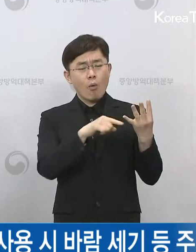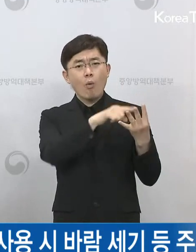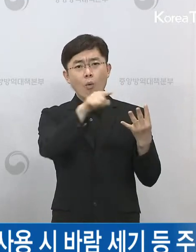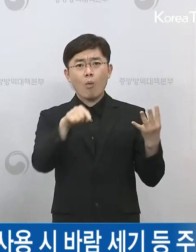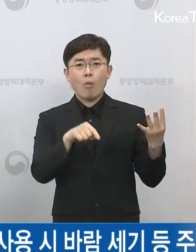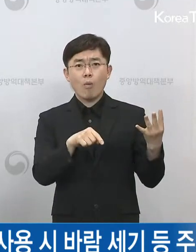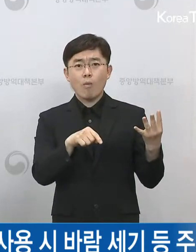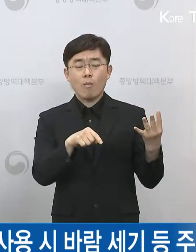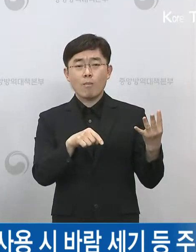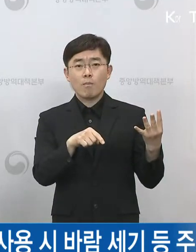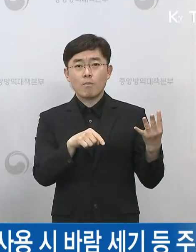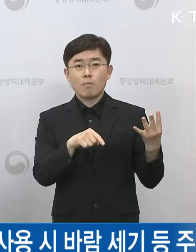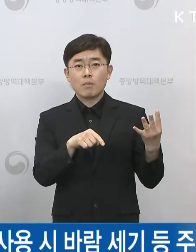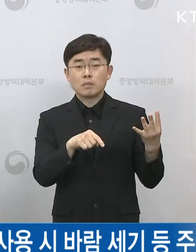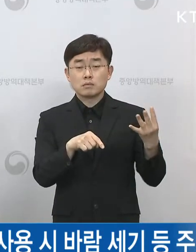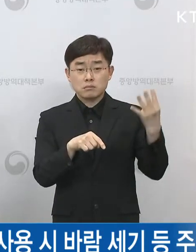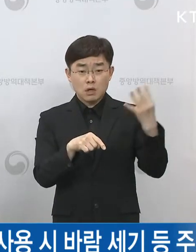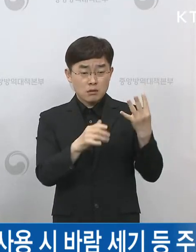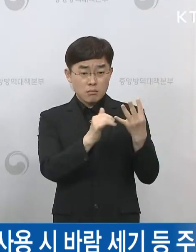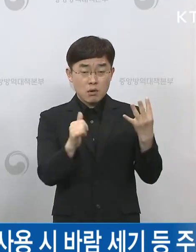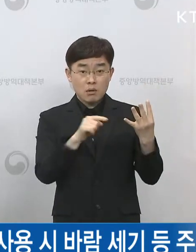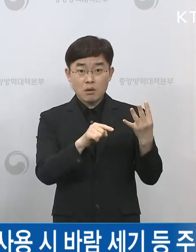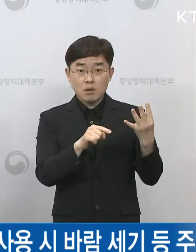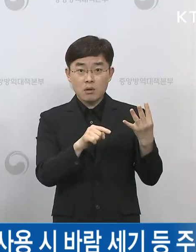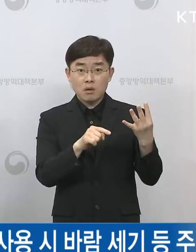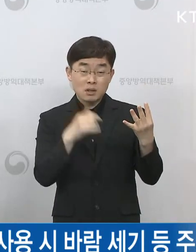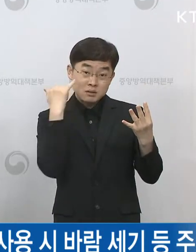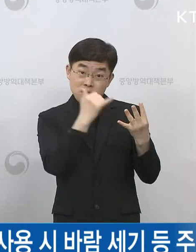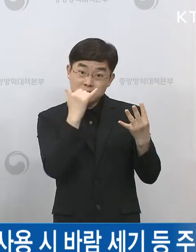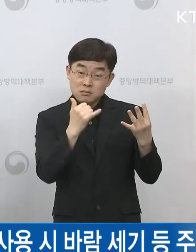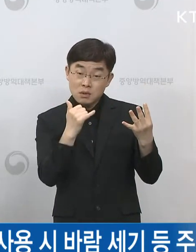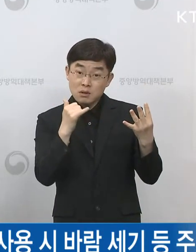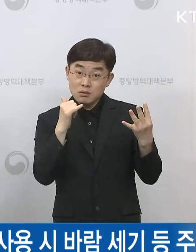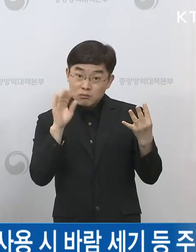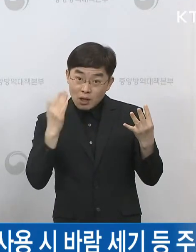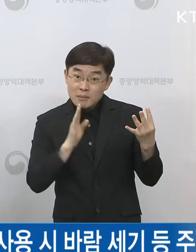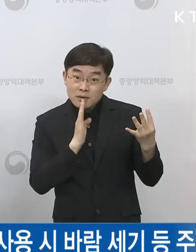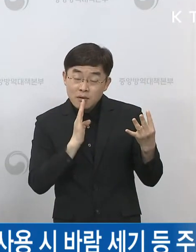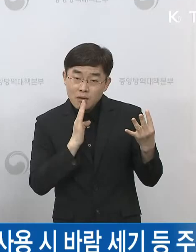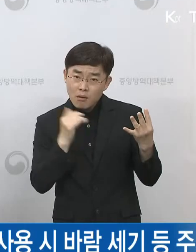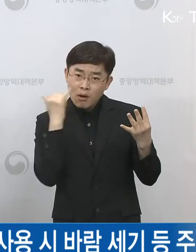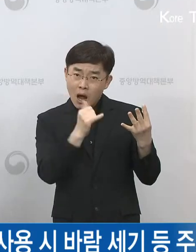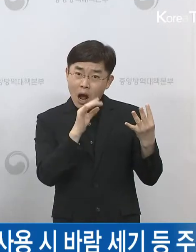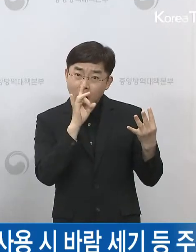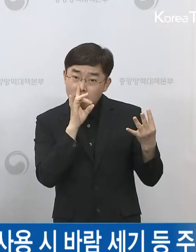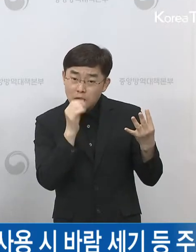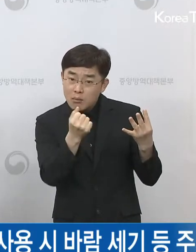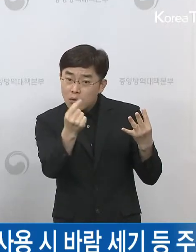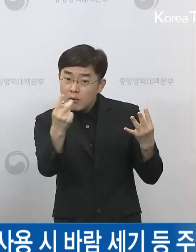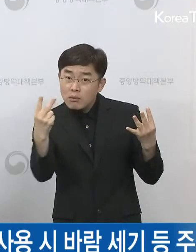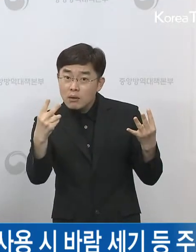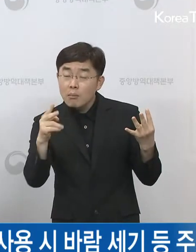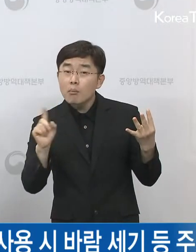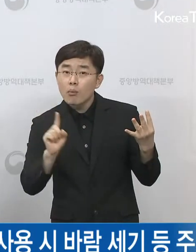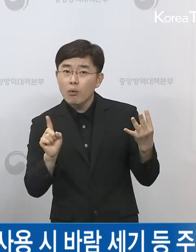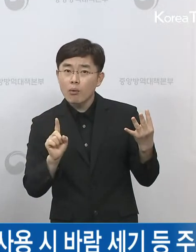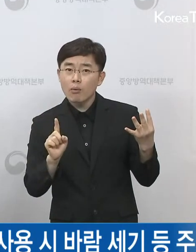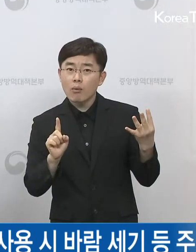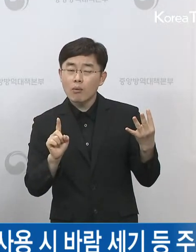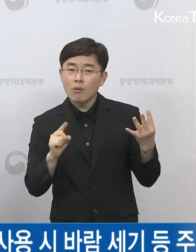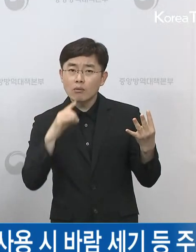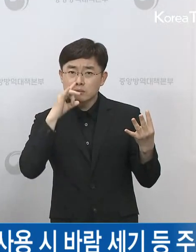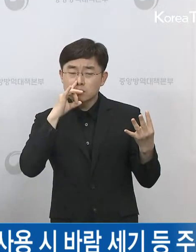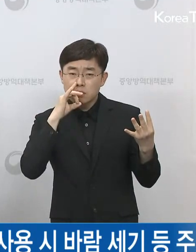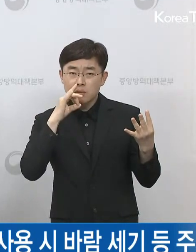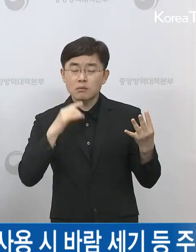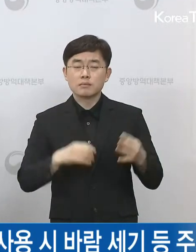하셨는데 이 4천여 명은 지금 다 연락이 되고 있는 4천 명인지 아니면 이 중에서도 지금 연락이 안 되고 있는 사람이